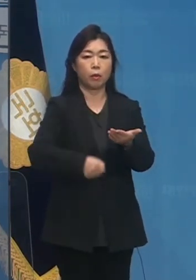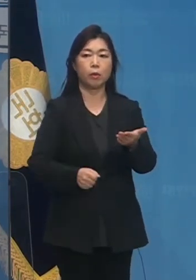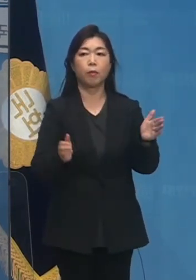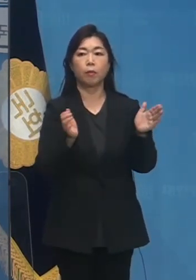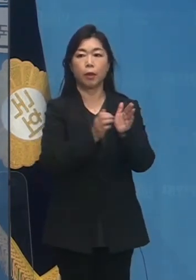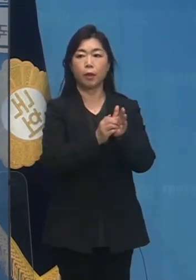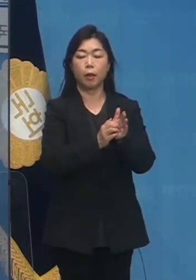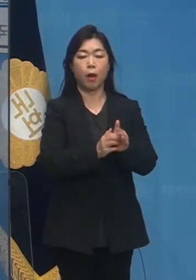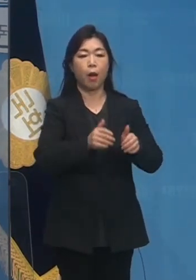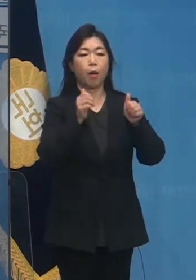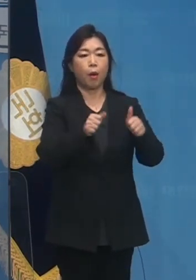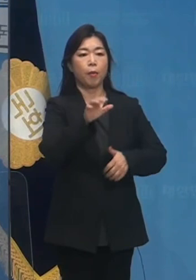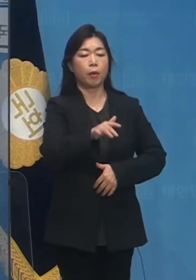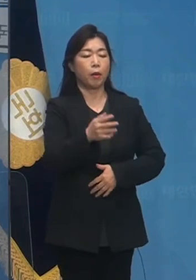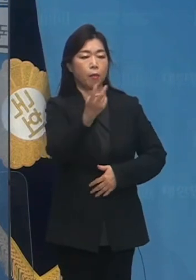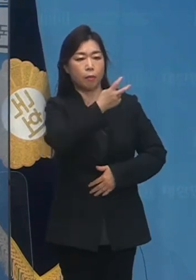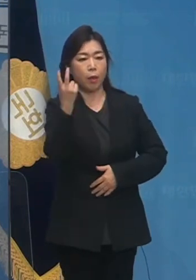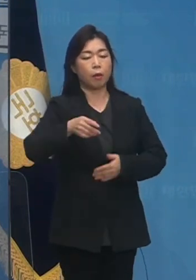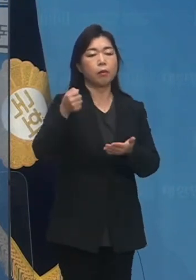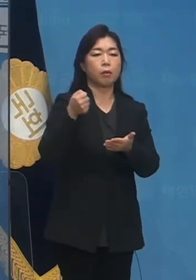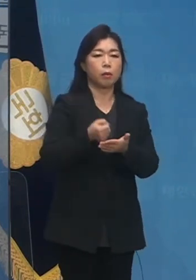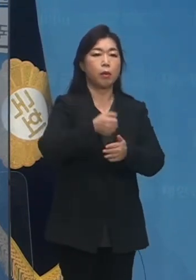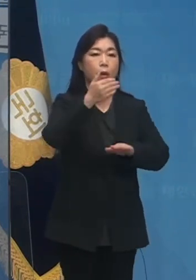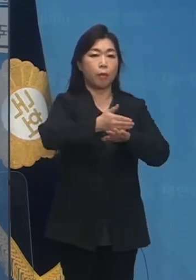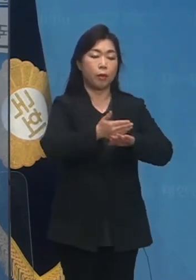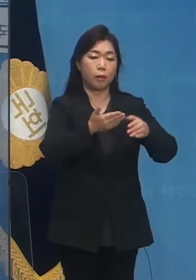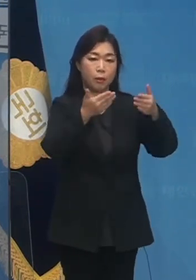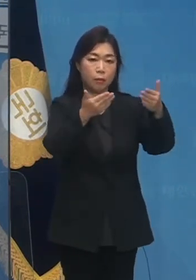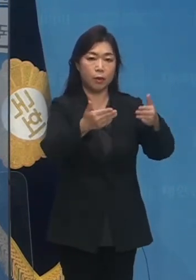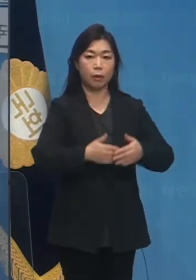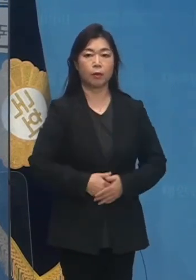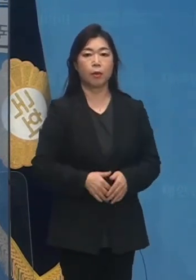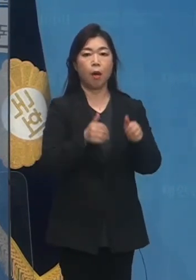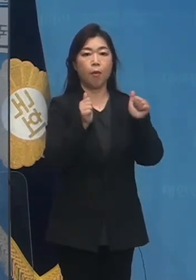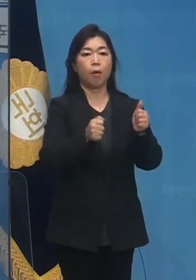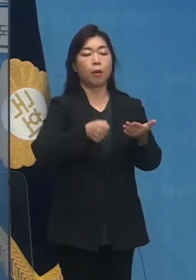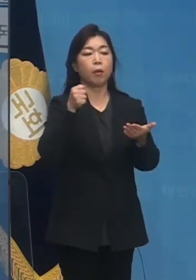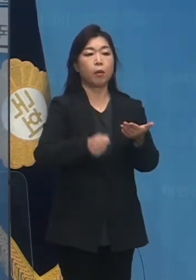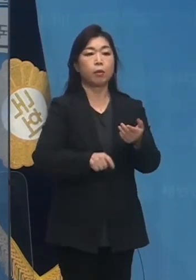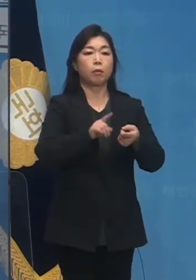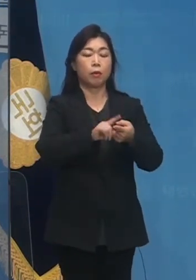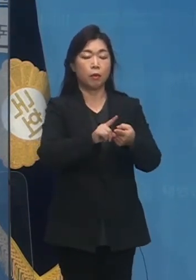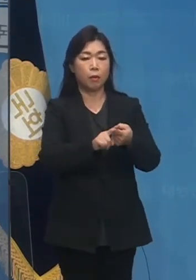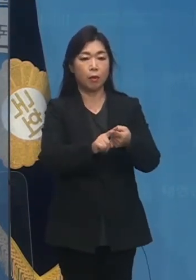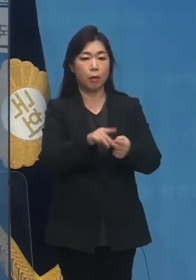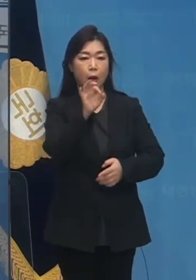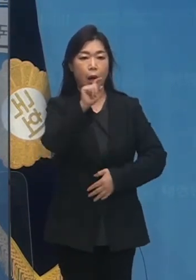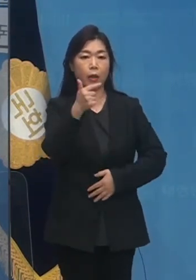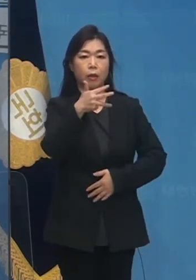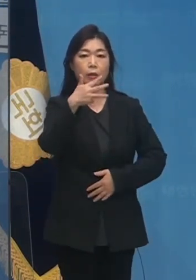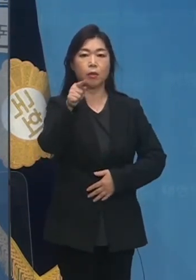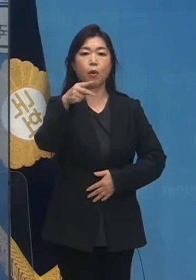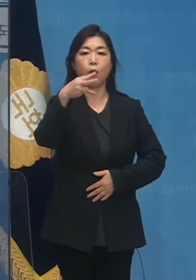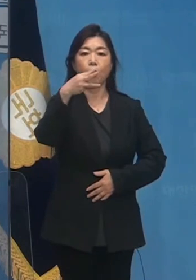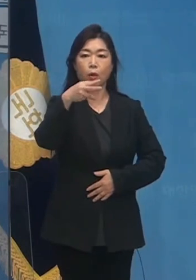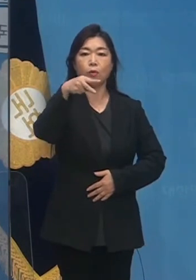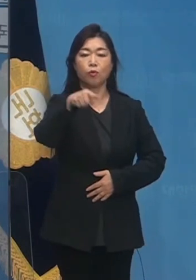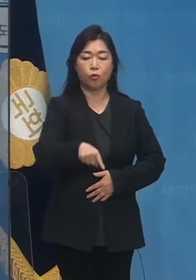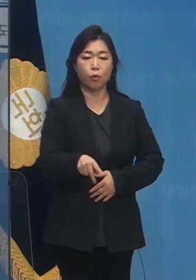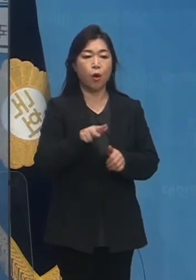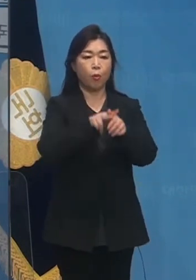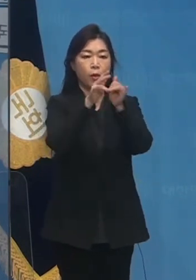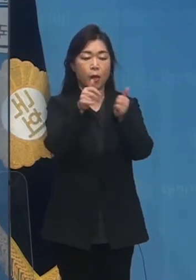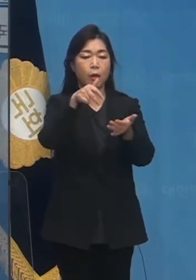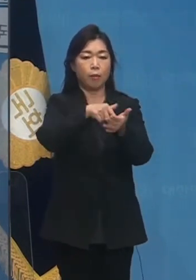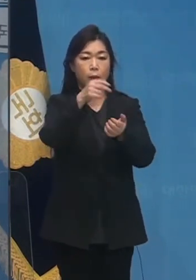법원의 혁명한 결정에 감사드리며 법원 판결에 대한 안철수 후보의 입장을